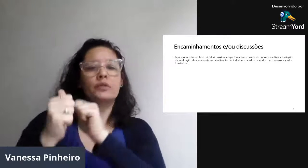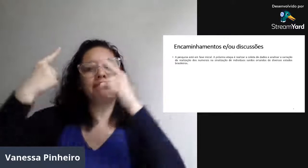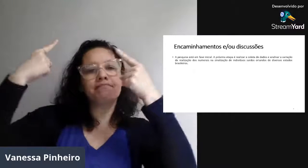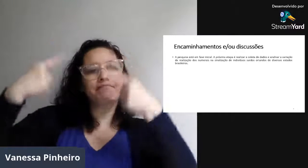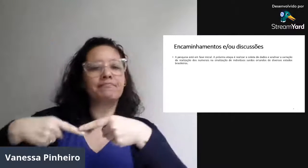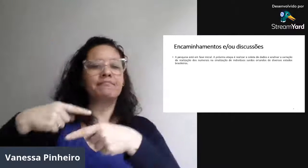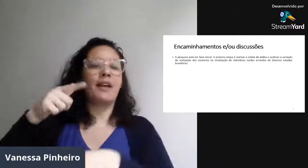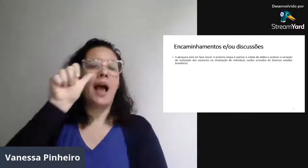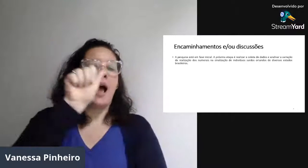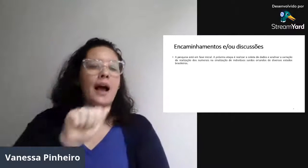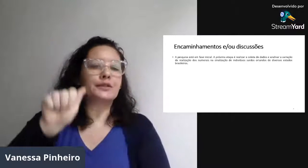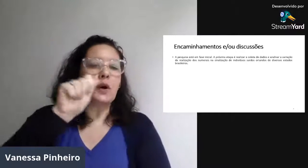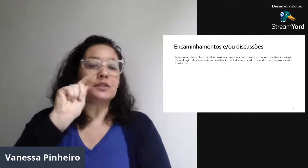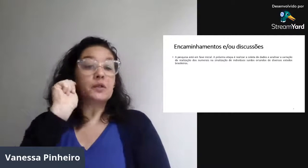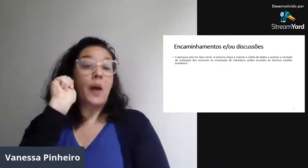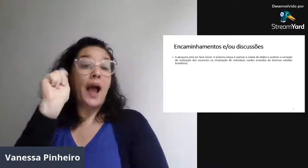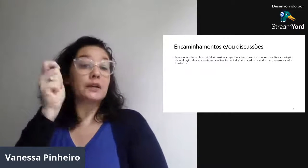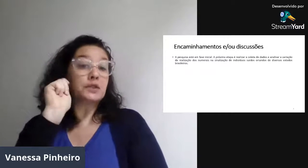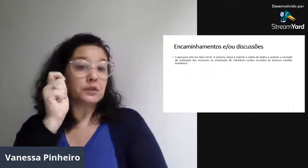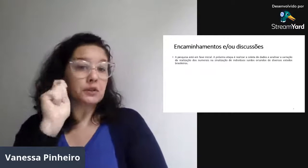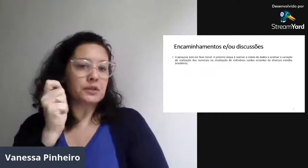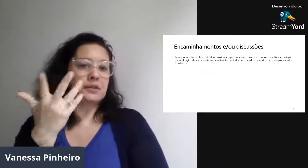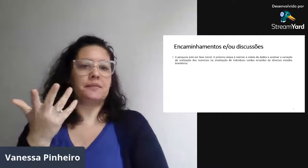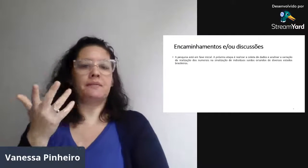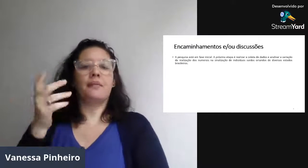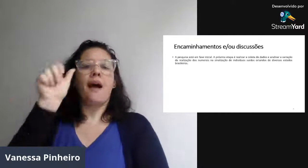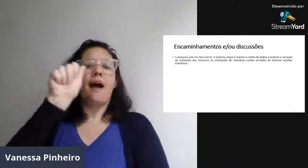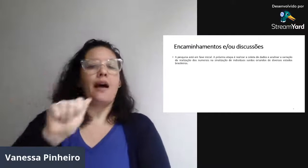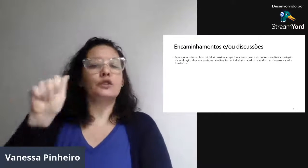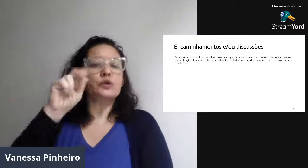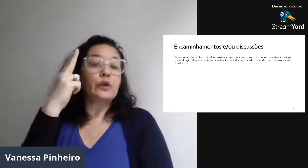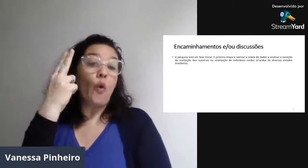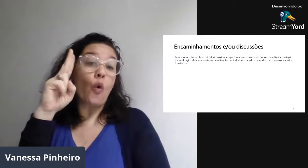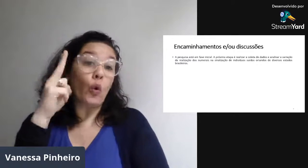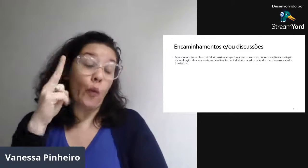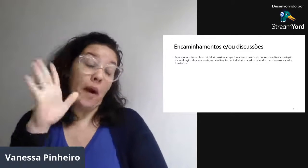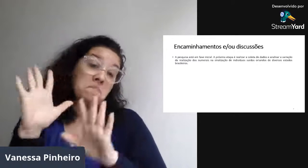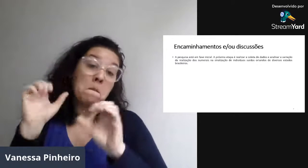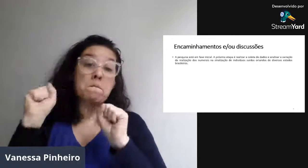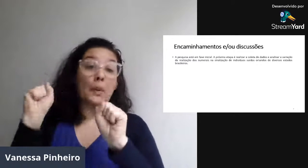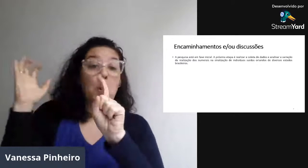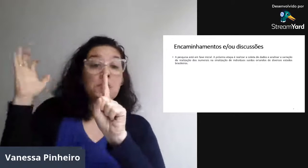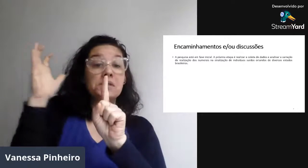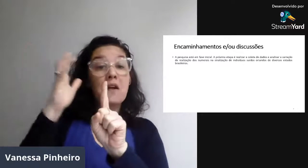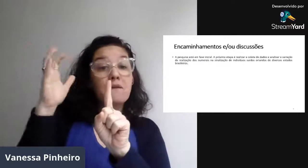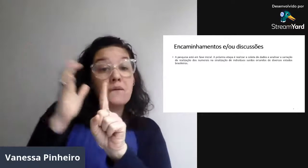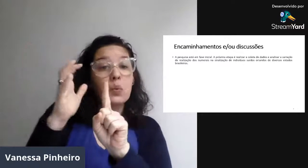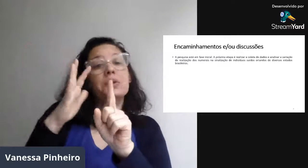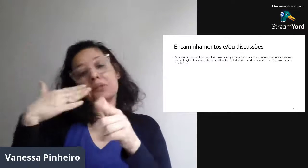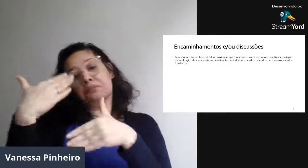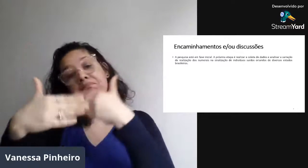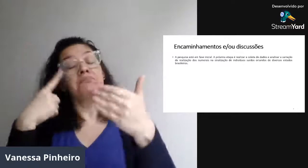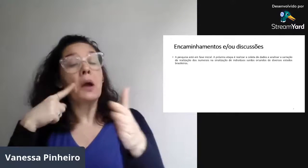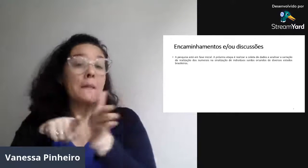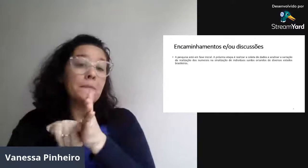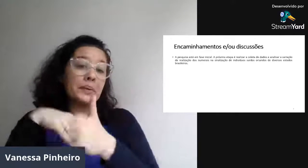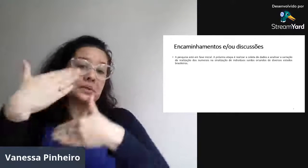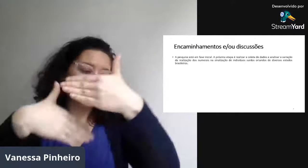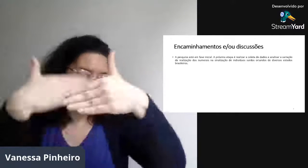vários campeonatos com a Argentina, Uruguai, talvez foi uma influência